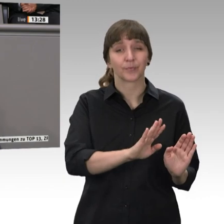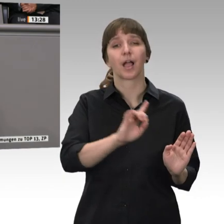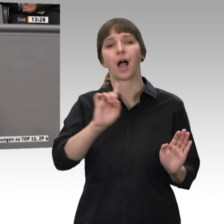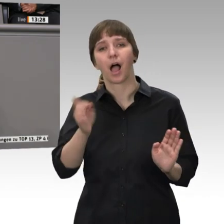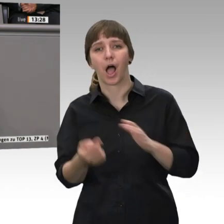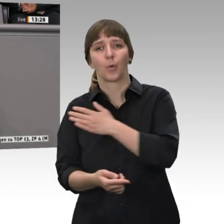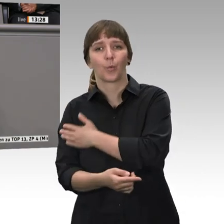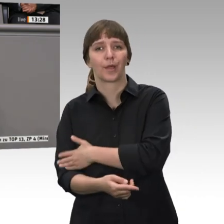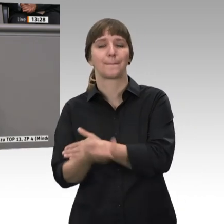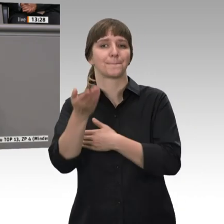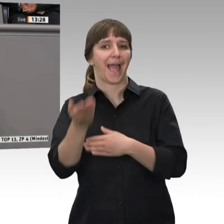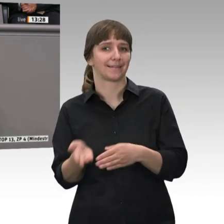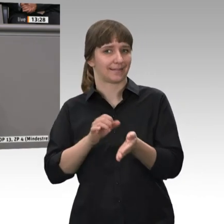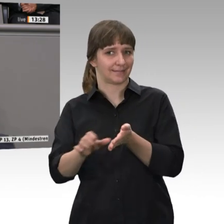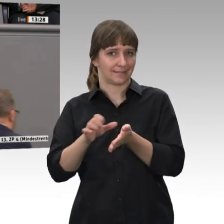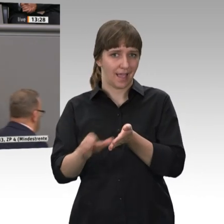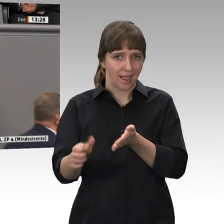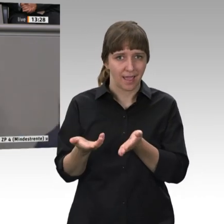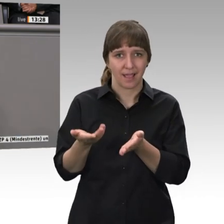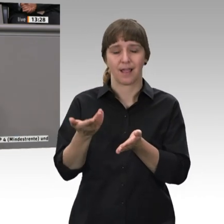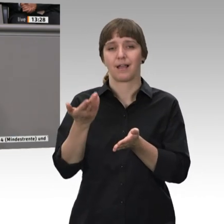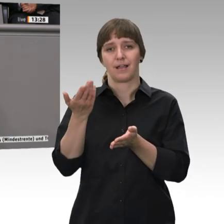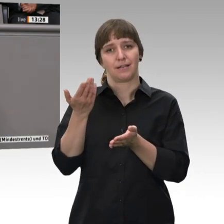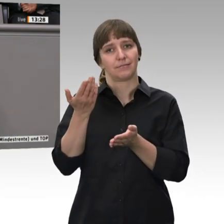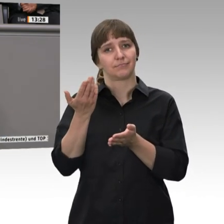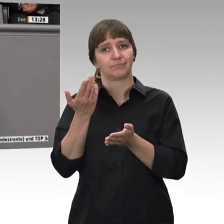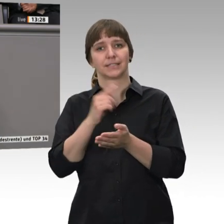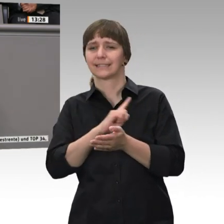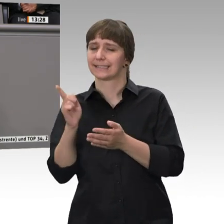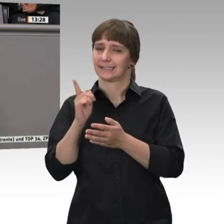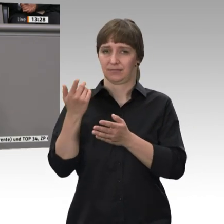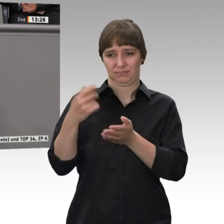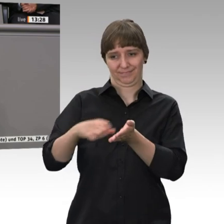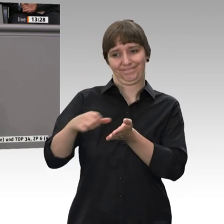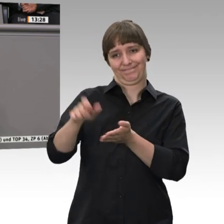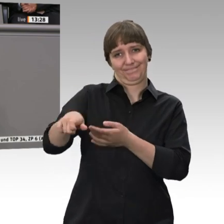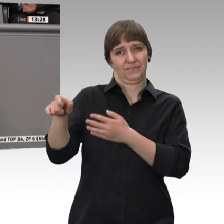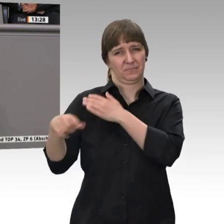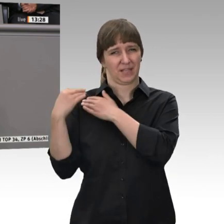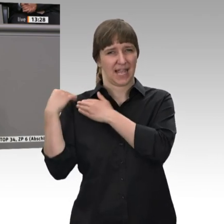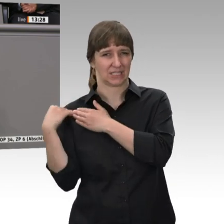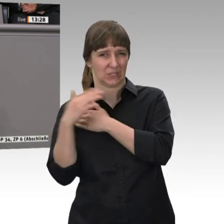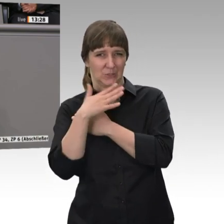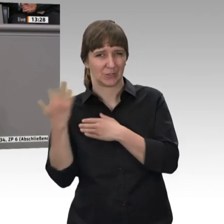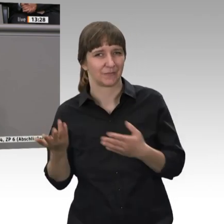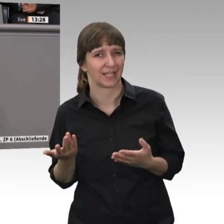Beitragszahlerinnen und Beitragszahler nicht über Gebühr belastet werden, nämlich mit dem, dass wir weiterhin den